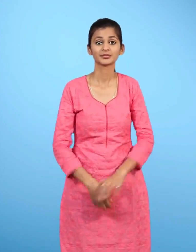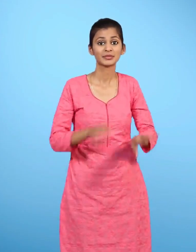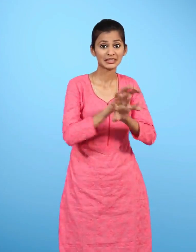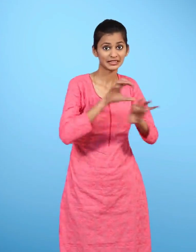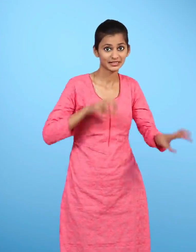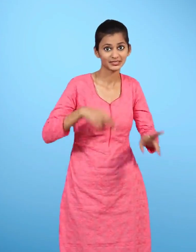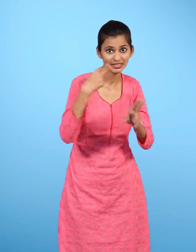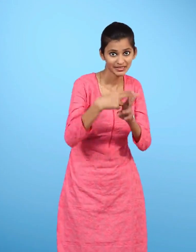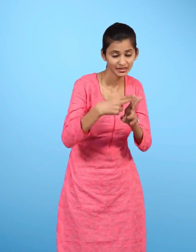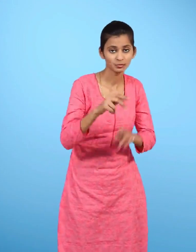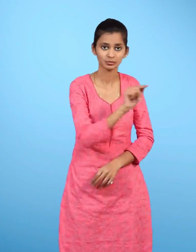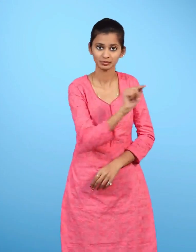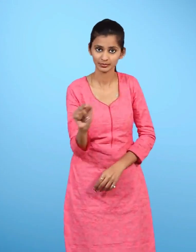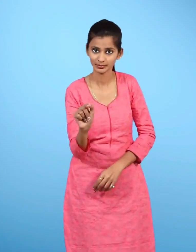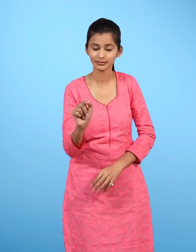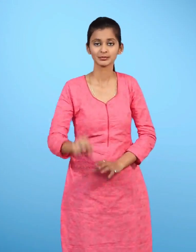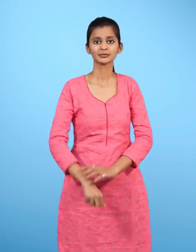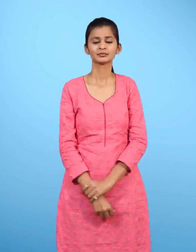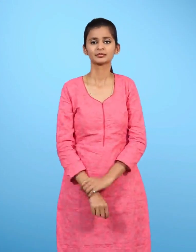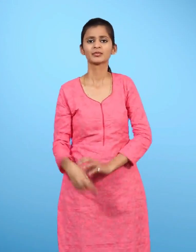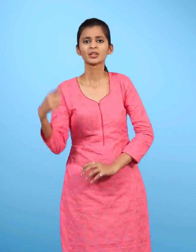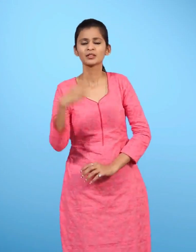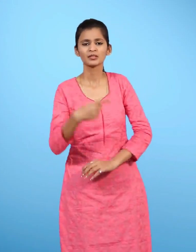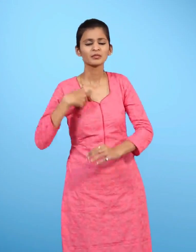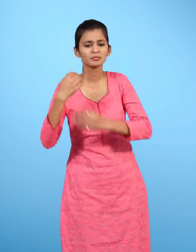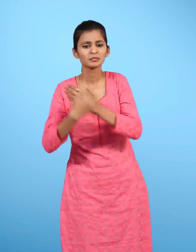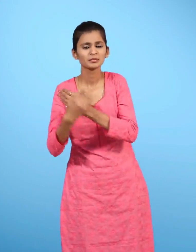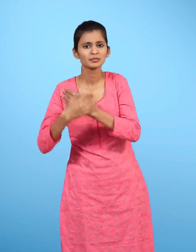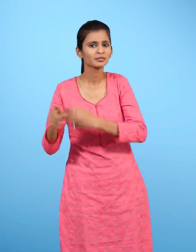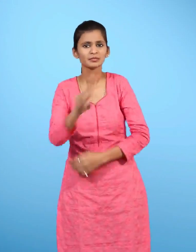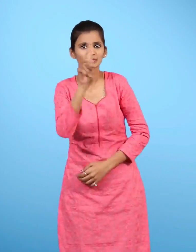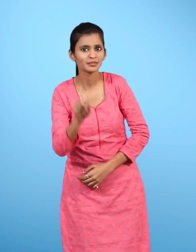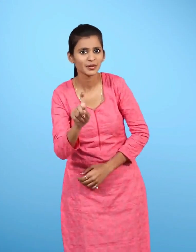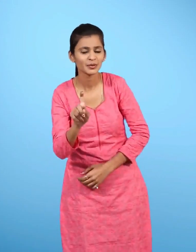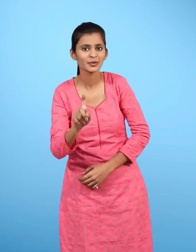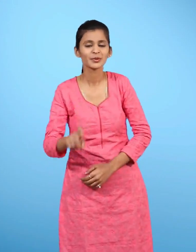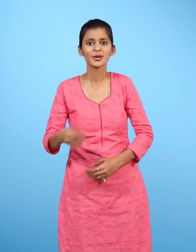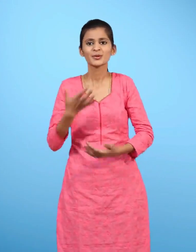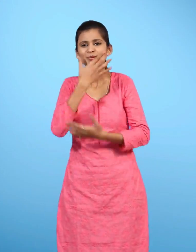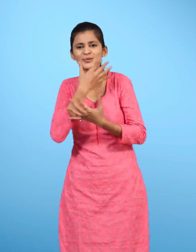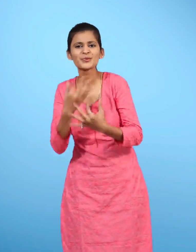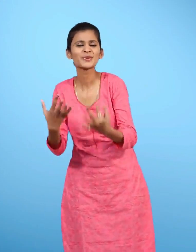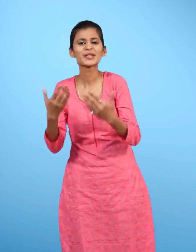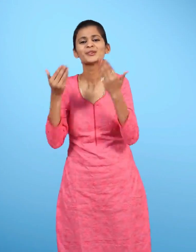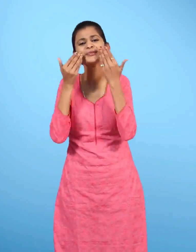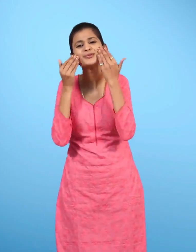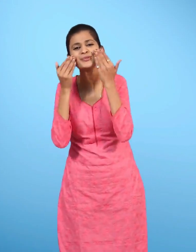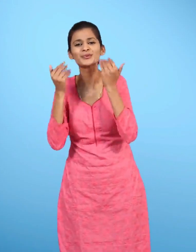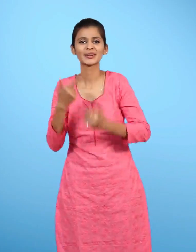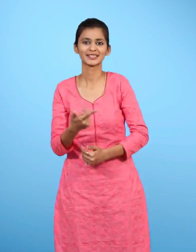जानवर का नाम रिक्तिस्थान इसे क्यों पालते हैं प्यारा या प्यारी लगती है